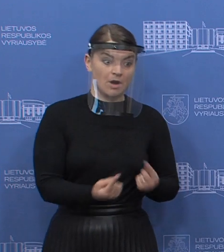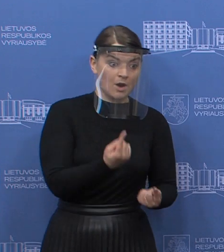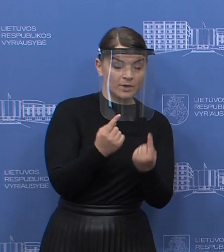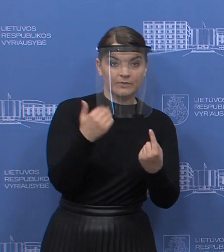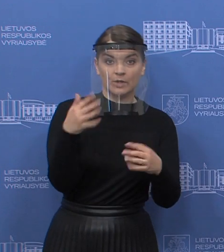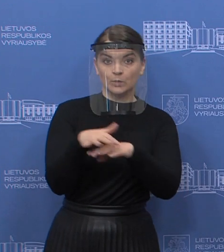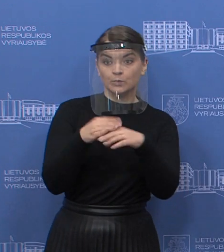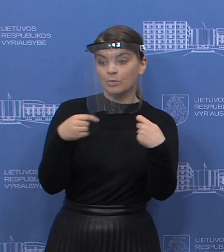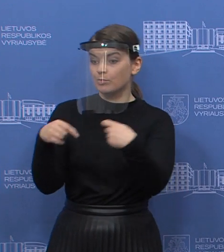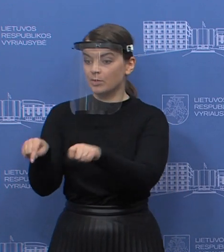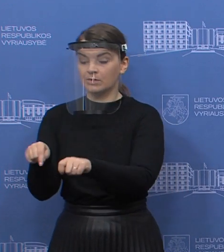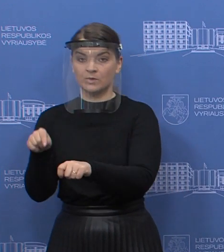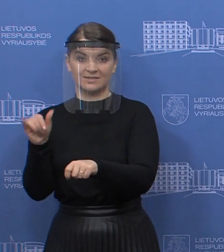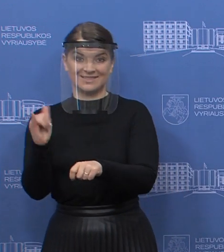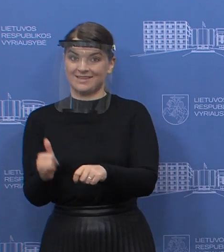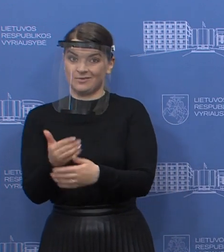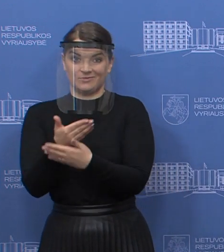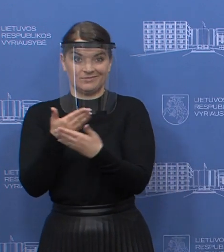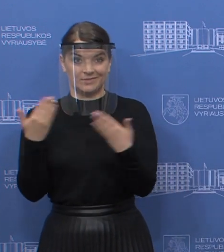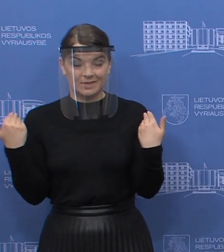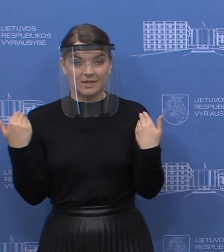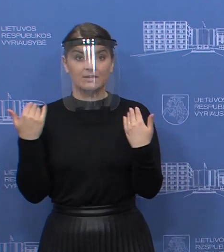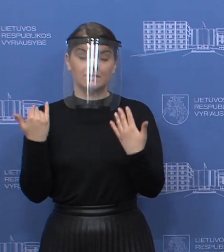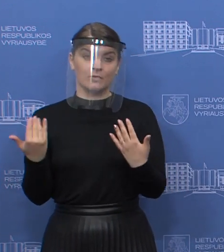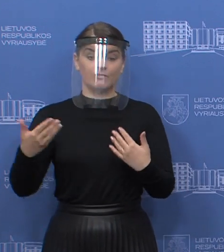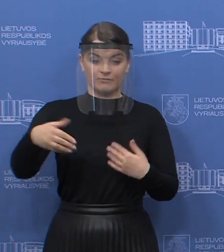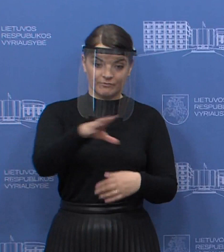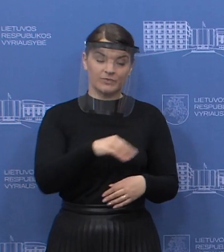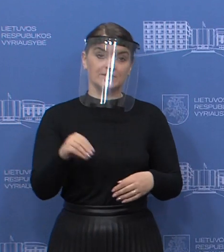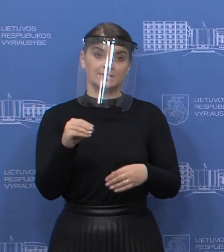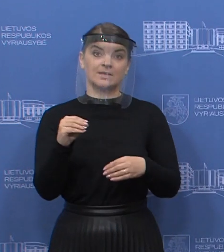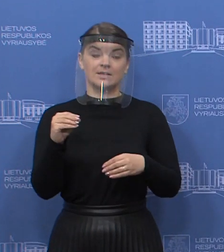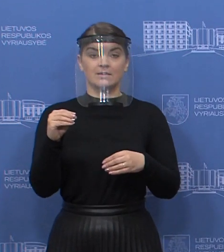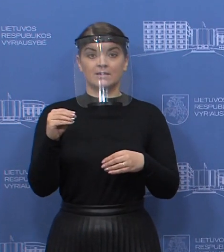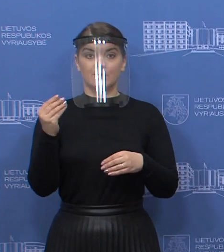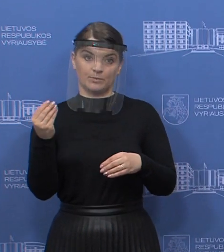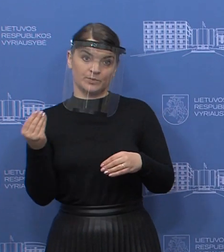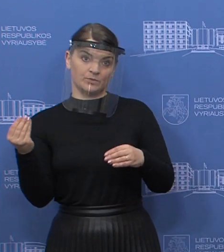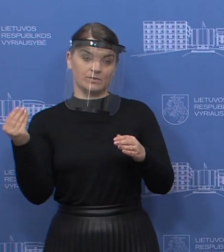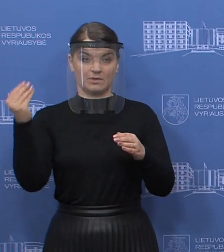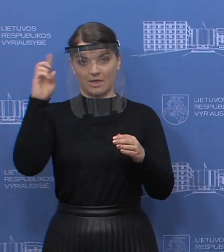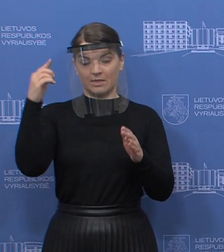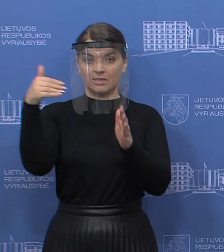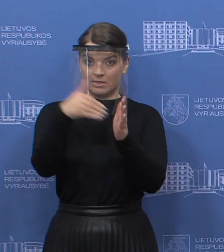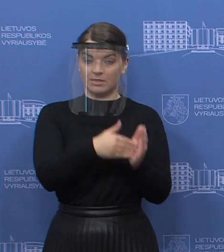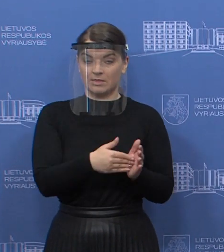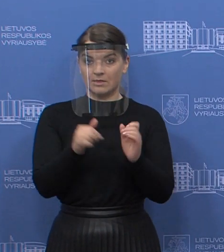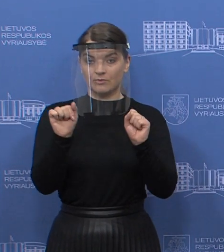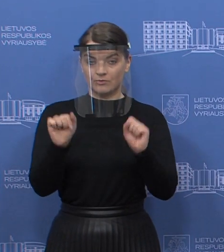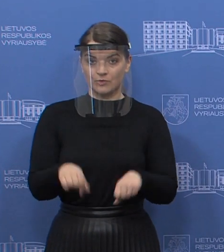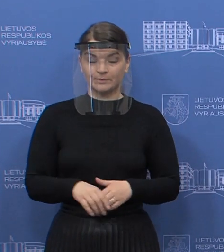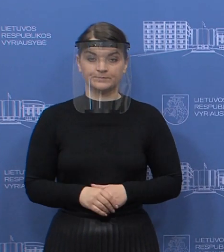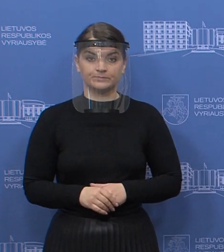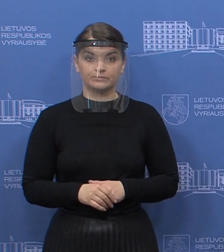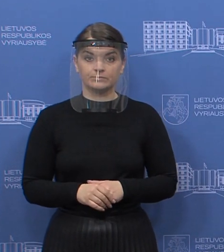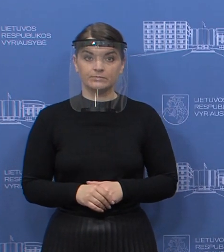turgelėje, ar prie prekybos centro kažkur, tai ir prisidurti prie senatvės pensijos, šitie įribojama ir rizikos grupės asmenims išliks